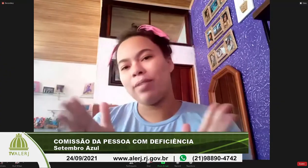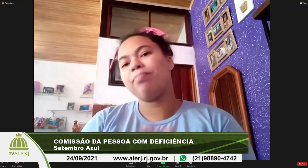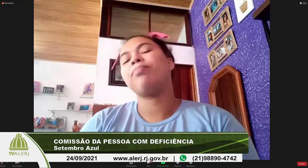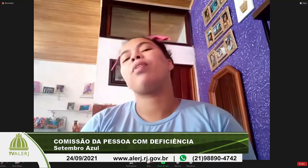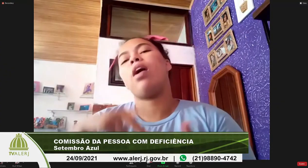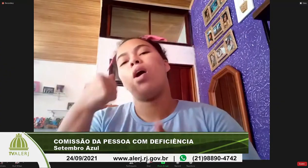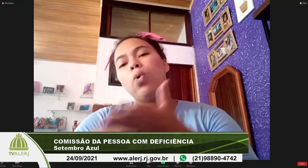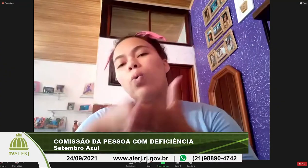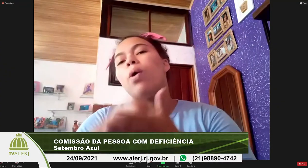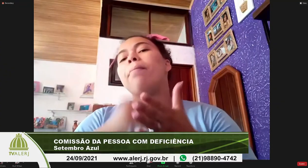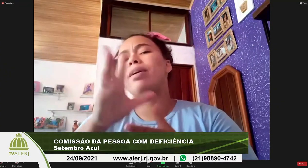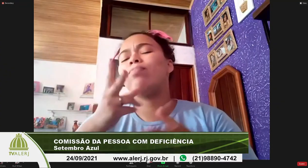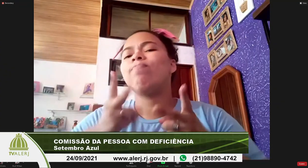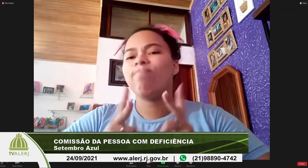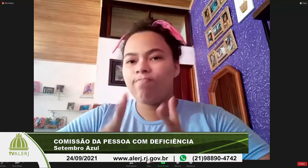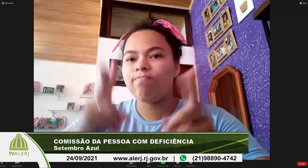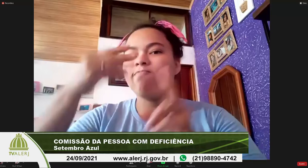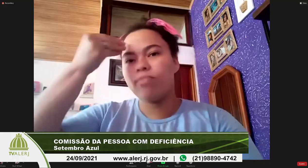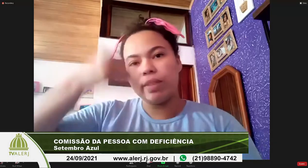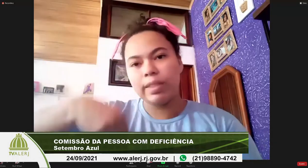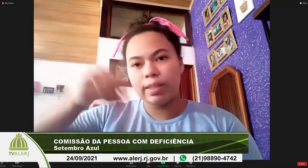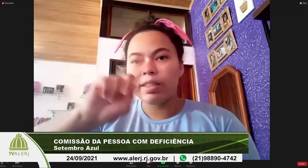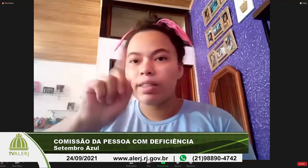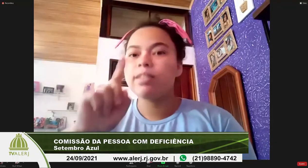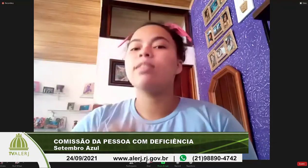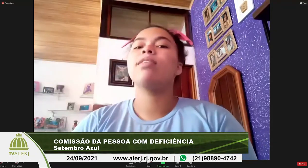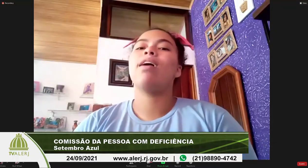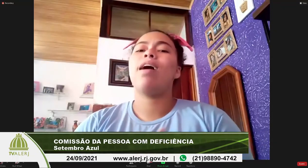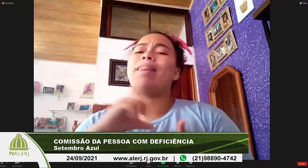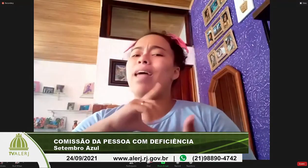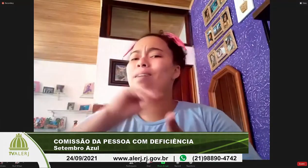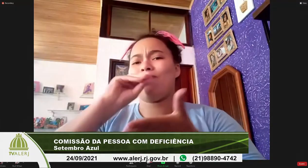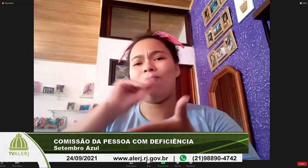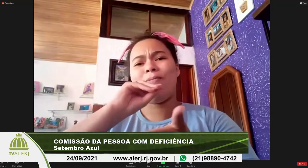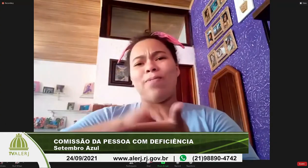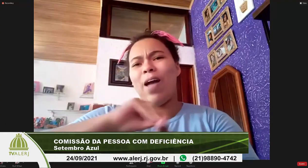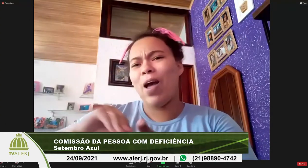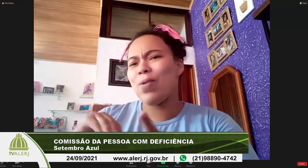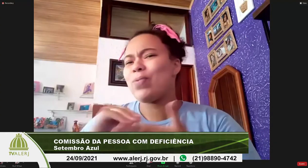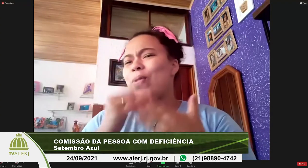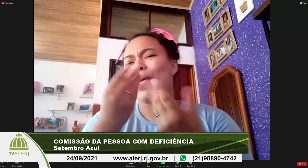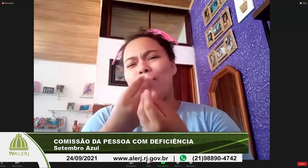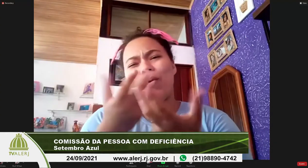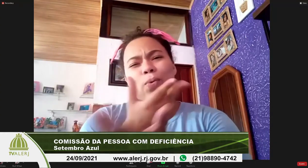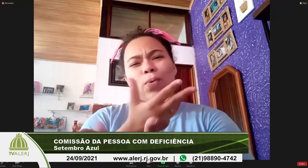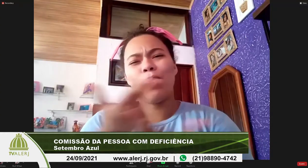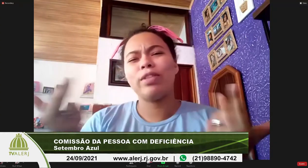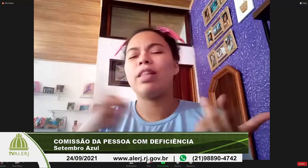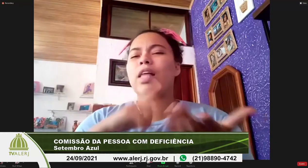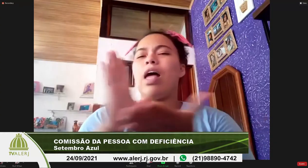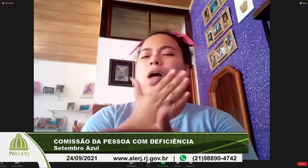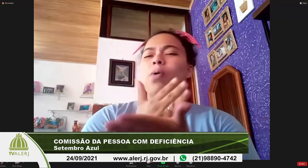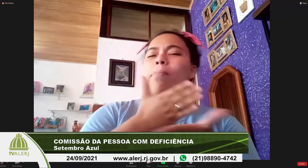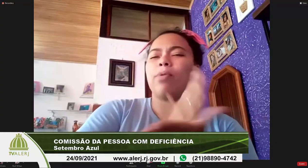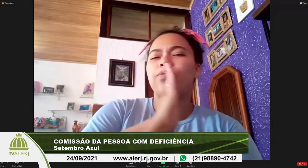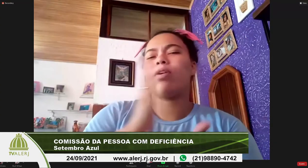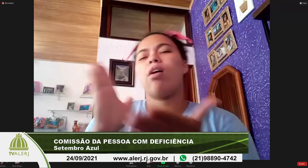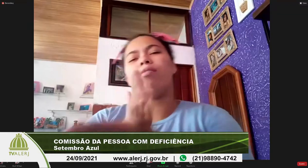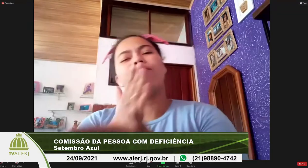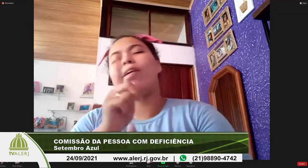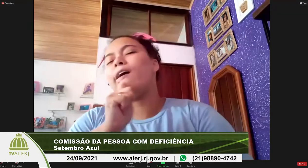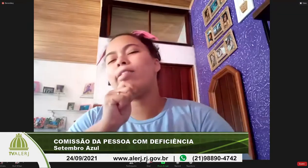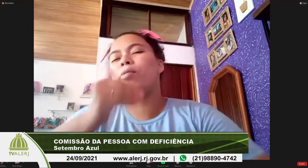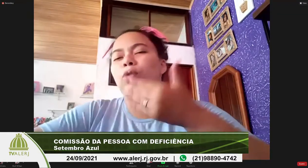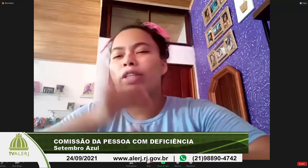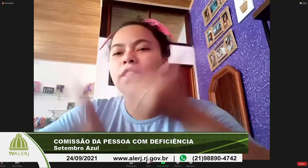nós estamos lutando e não vamos desistir. Ainda falta muita coisa.